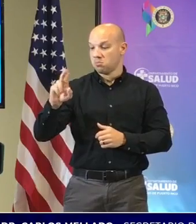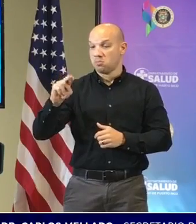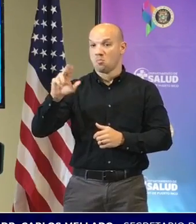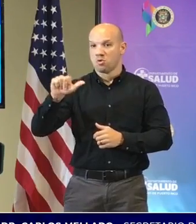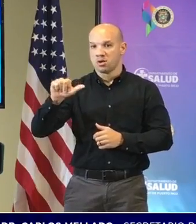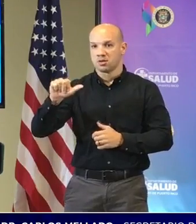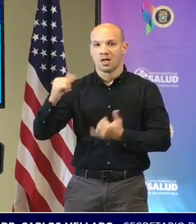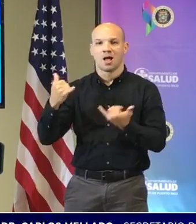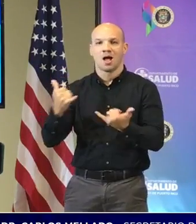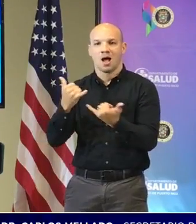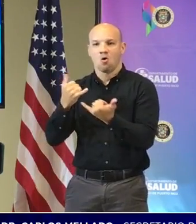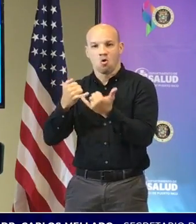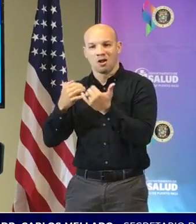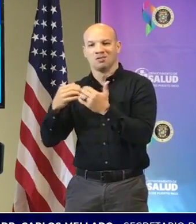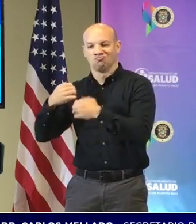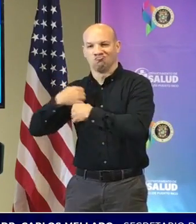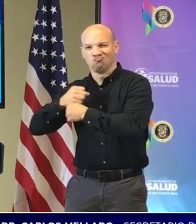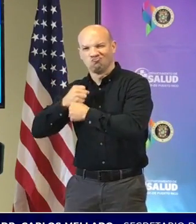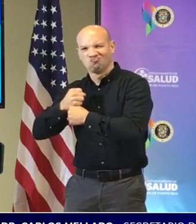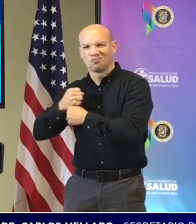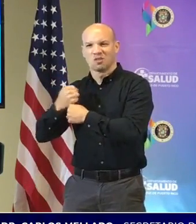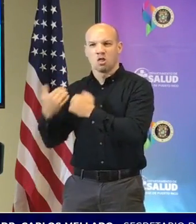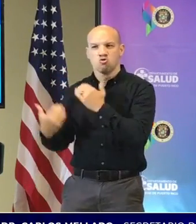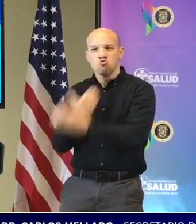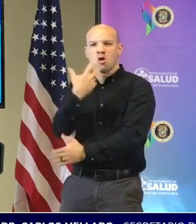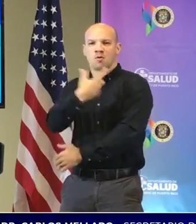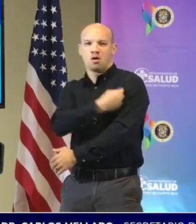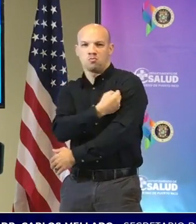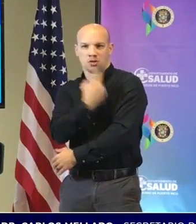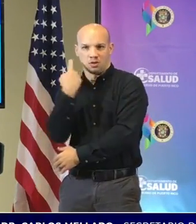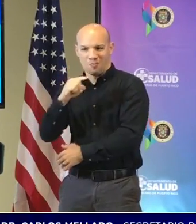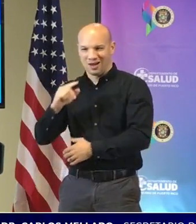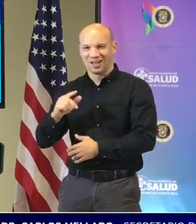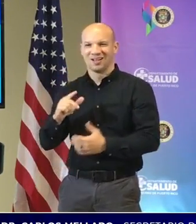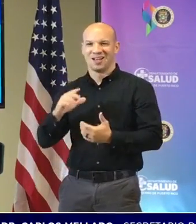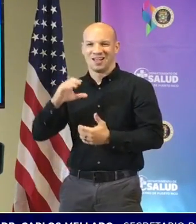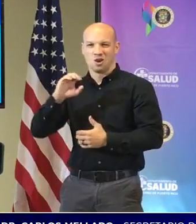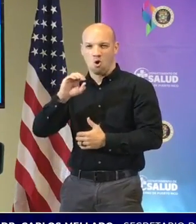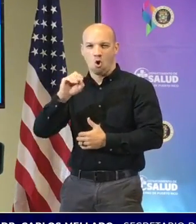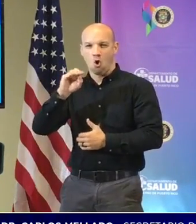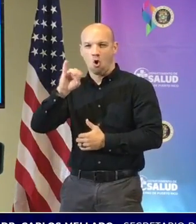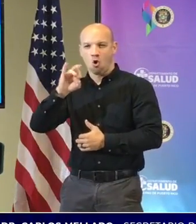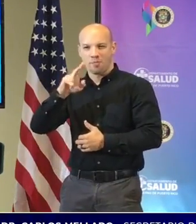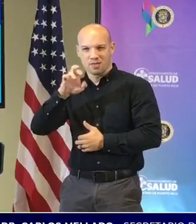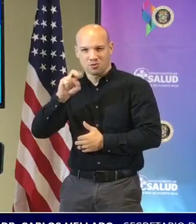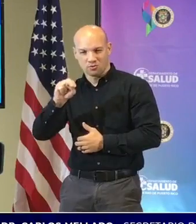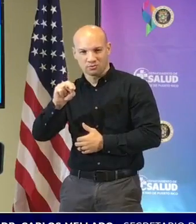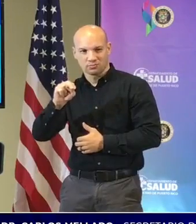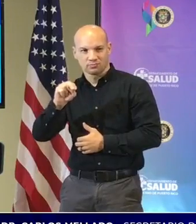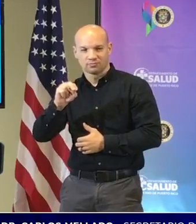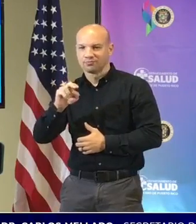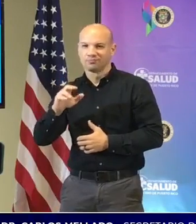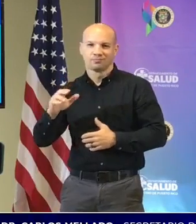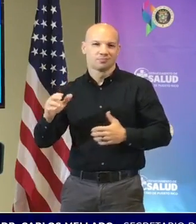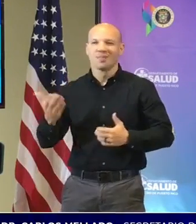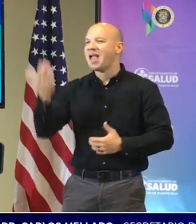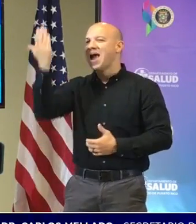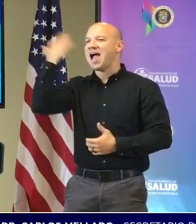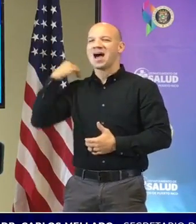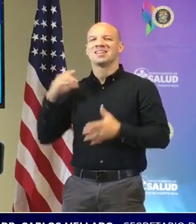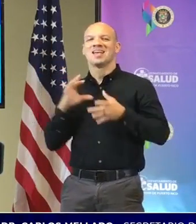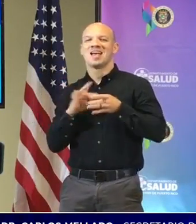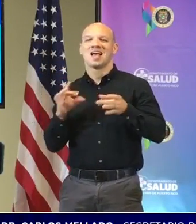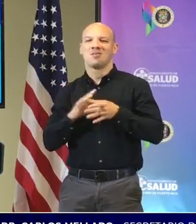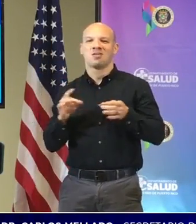esto no va a acabar o sea el COVID al principio hablábamos aquí de inmunidad rebaño eso se acabó ya eso no existe